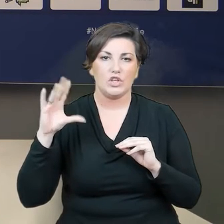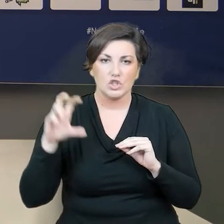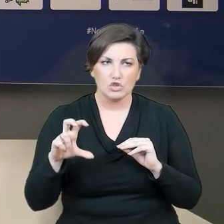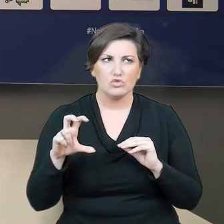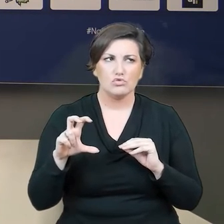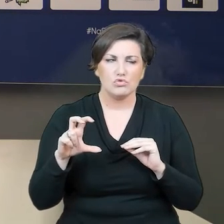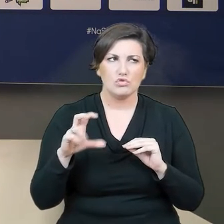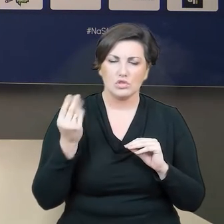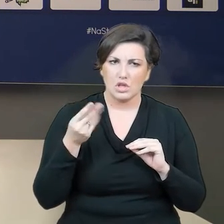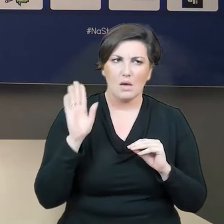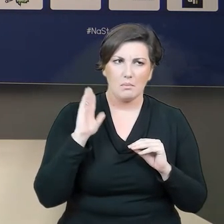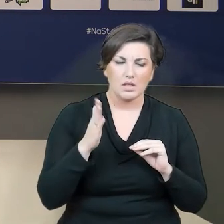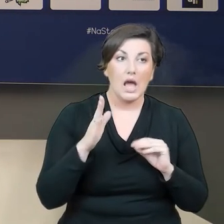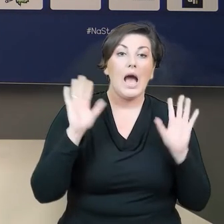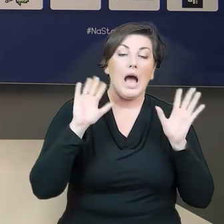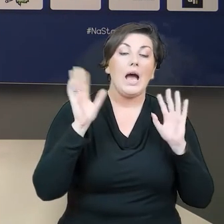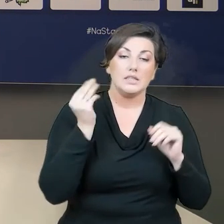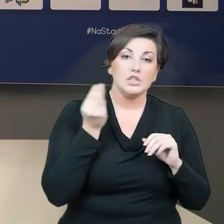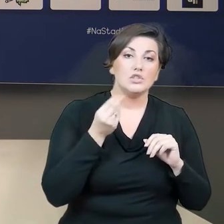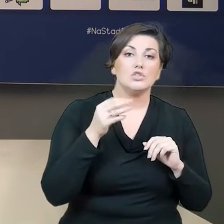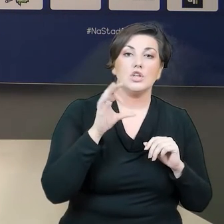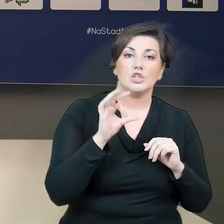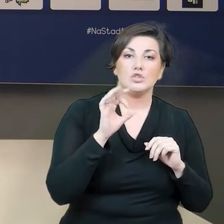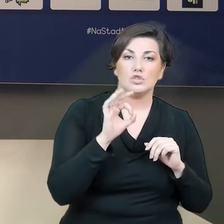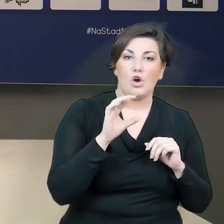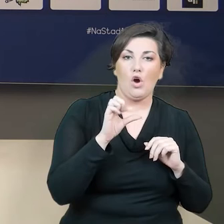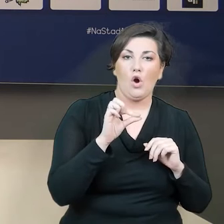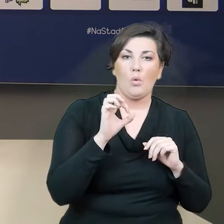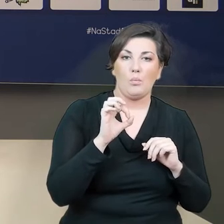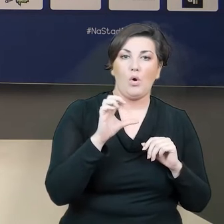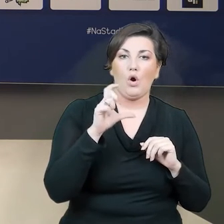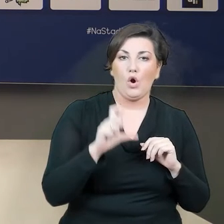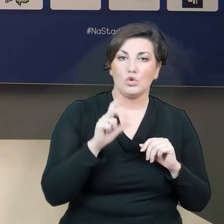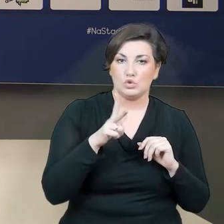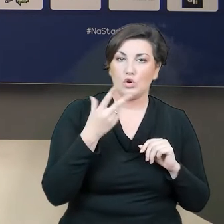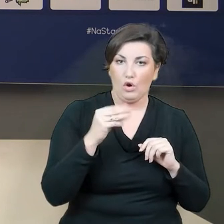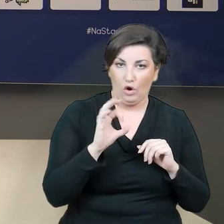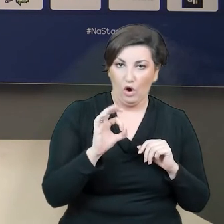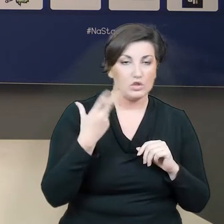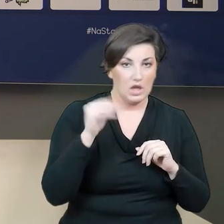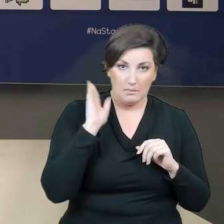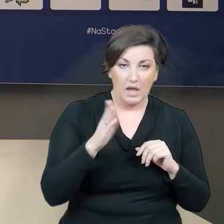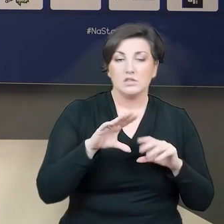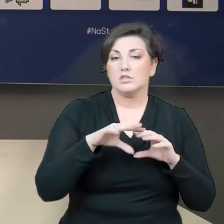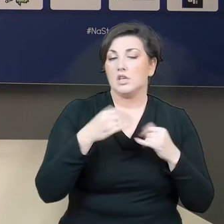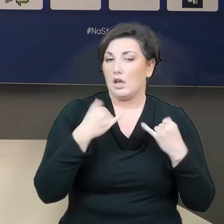Mateuszu Sopoćko. Także pozostałych mamy do dyspozycji. Dziękuję.